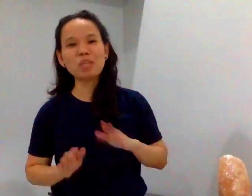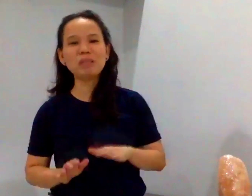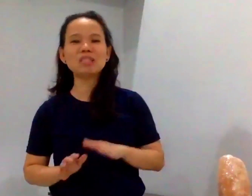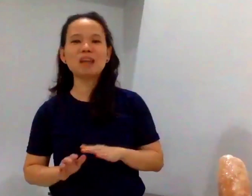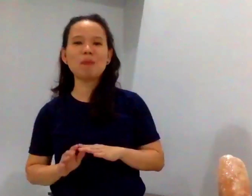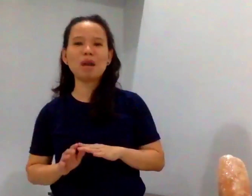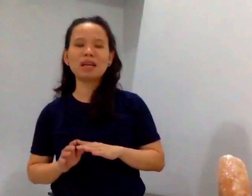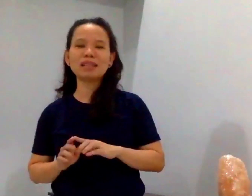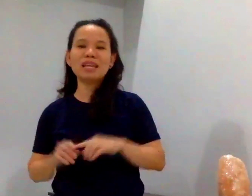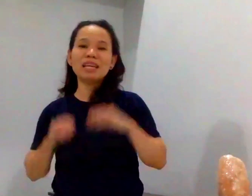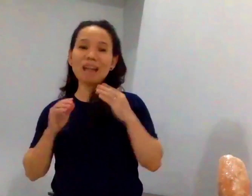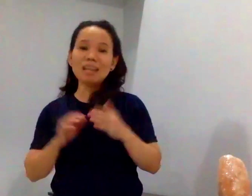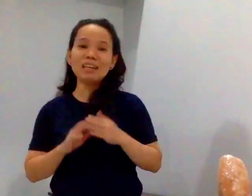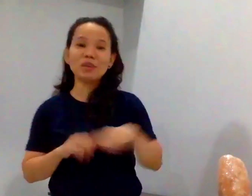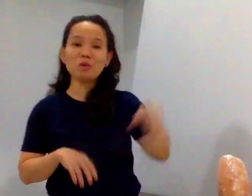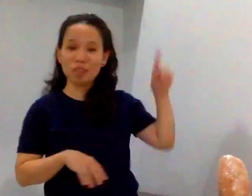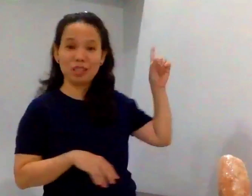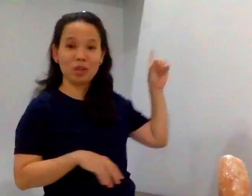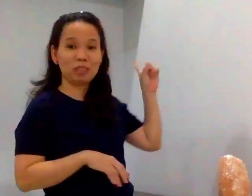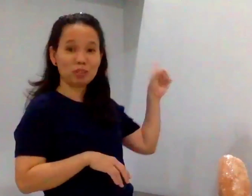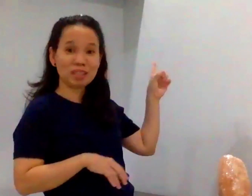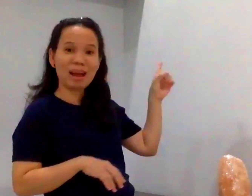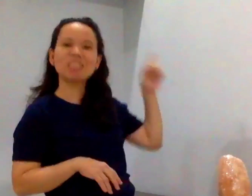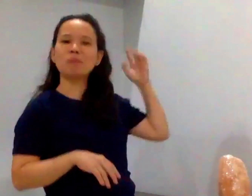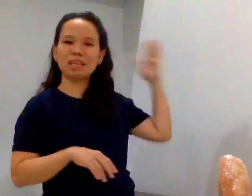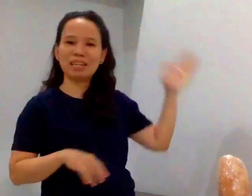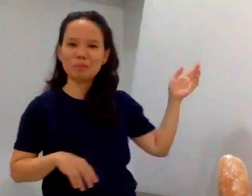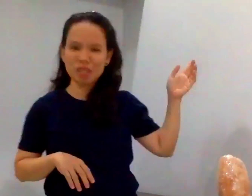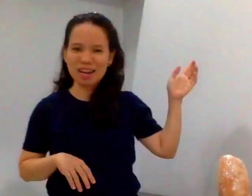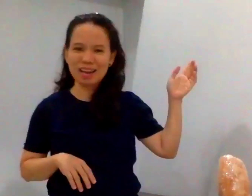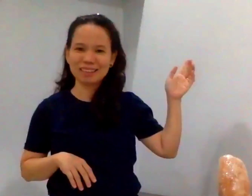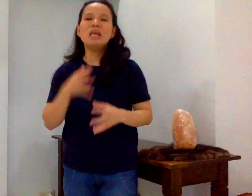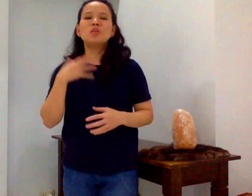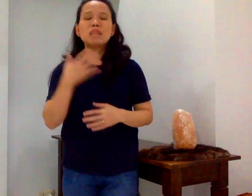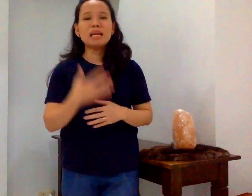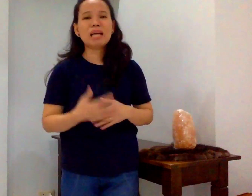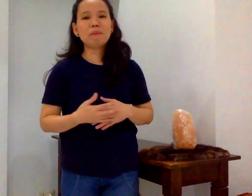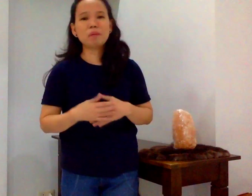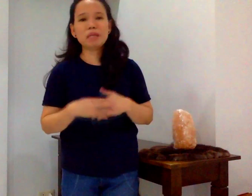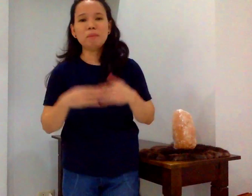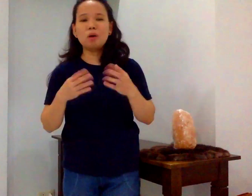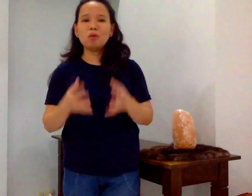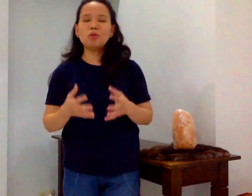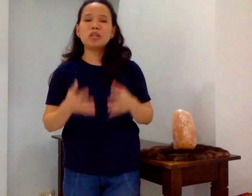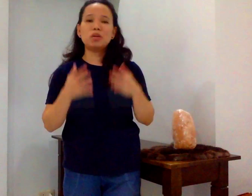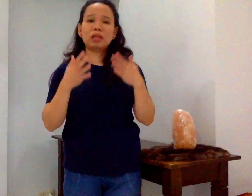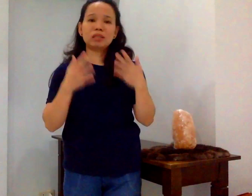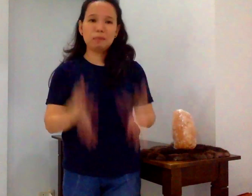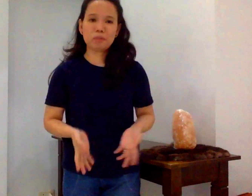Philippine stock market, ilalagay ko yung video dito sa taas bakit-click mo na lang. So, sana nakapagbigay po ako sa iyo ng tips